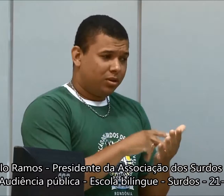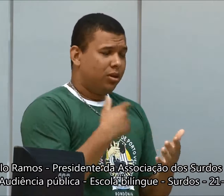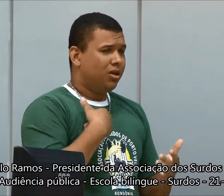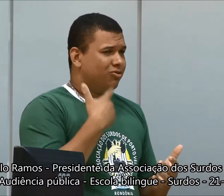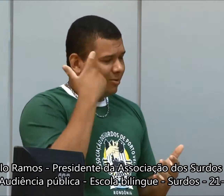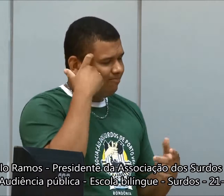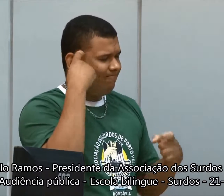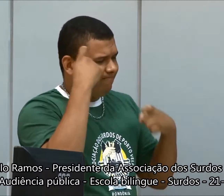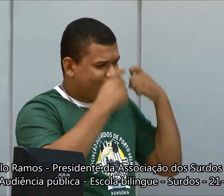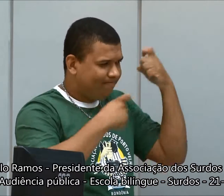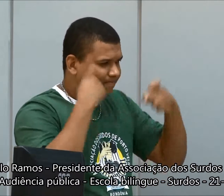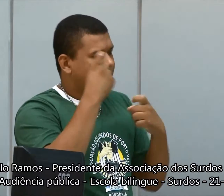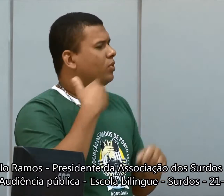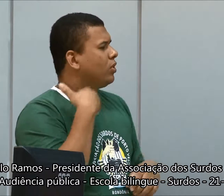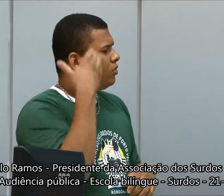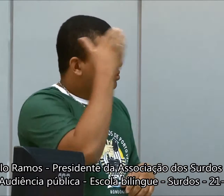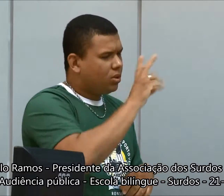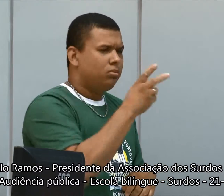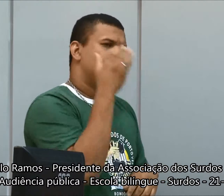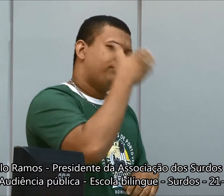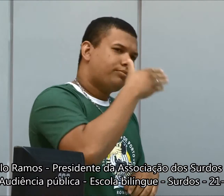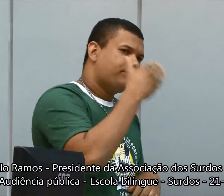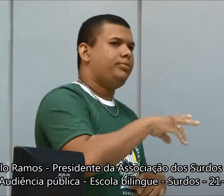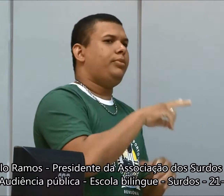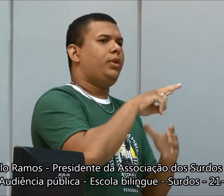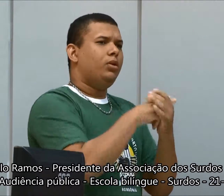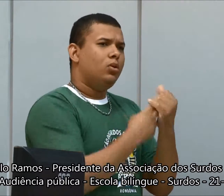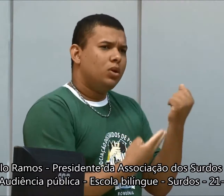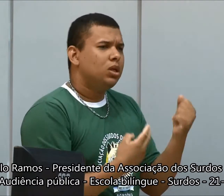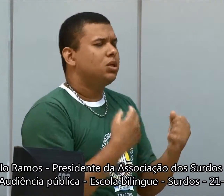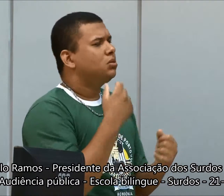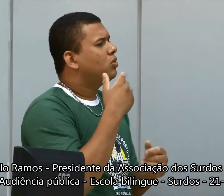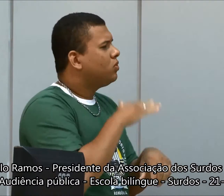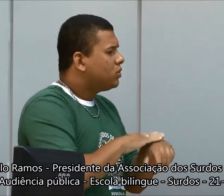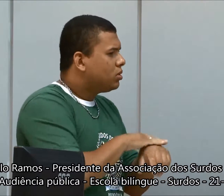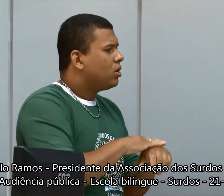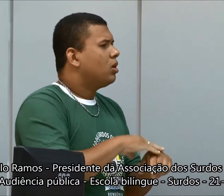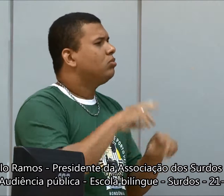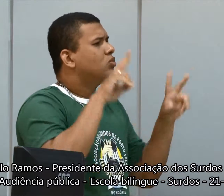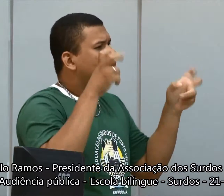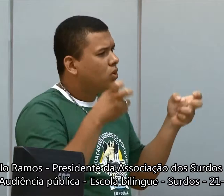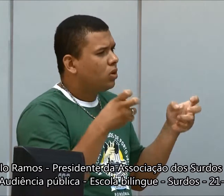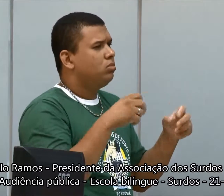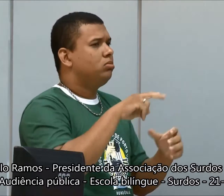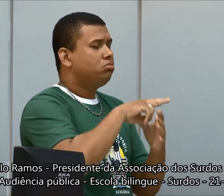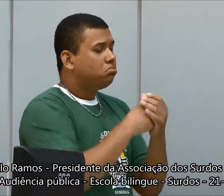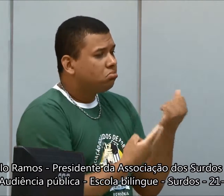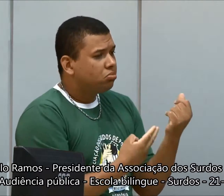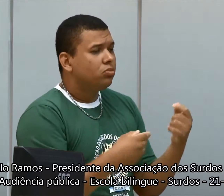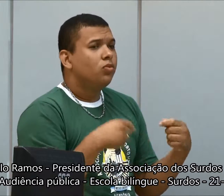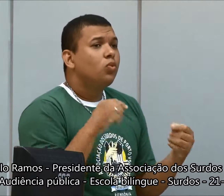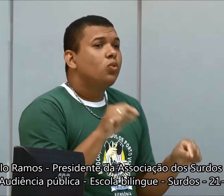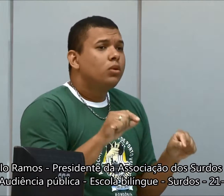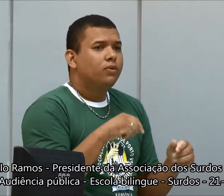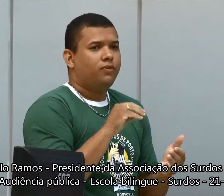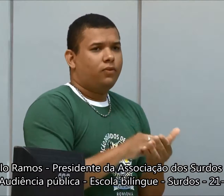o que tem a língua, ele é o conhecedor da língua. Então a gente tem ido na escola bilingüe conversar sobre os temas, o que está